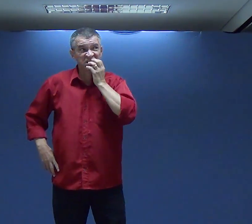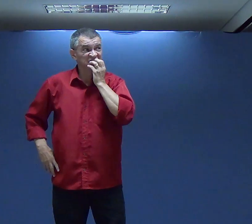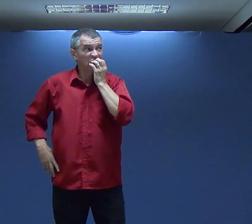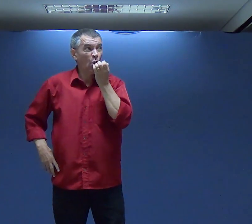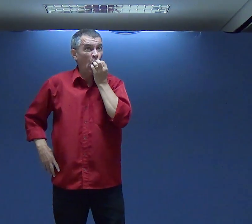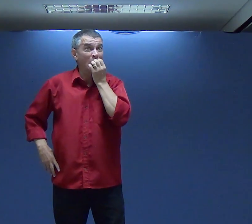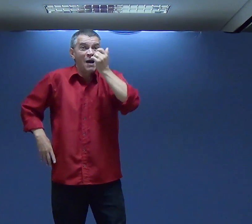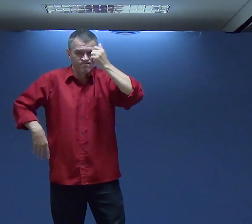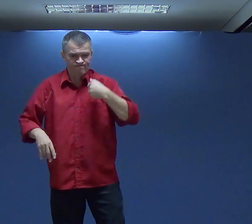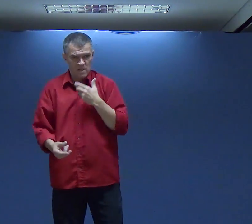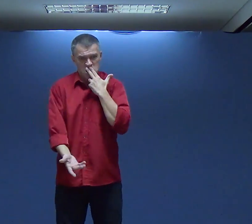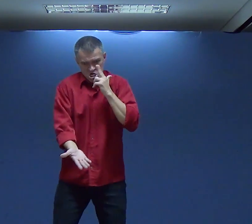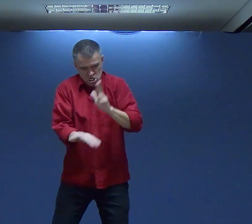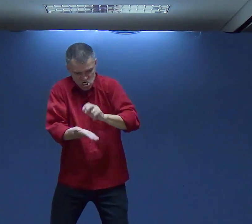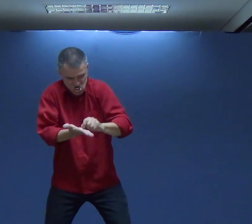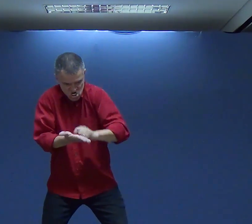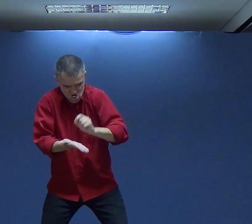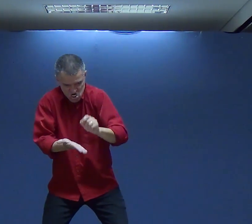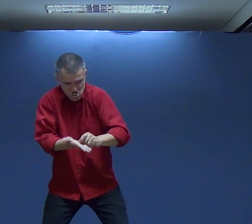Do seu General